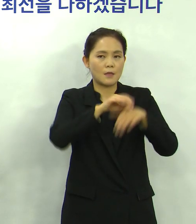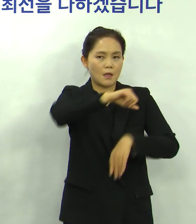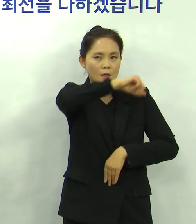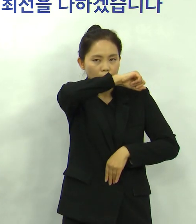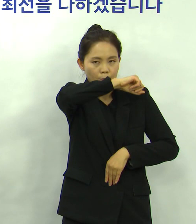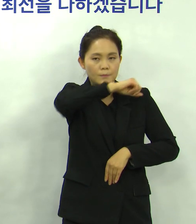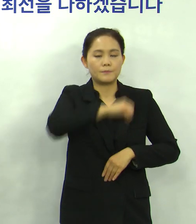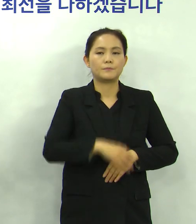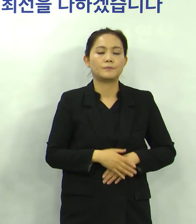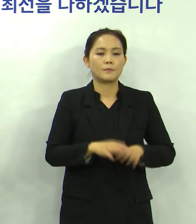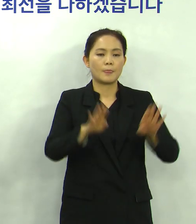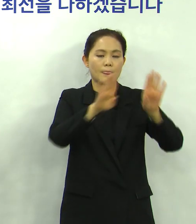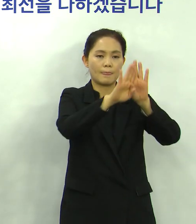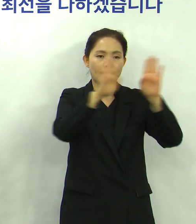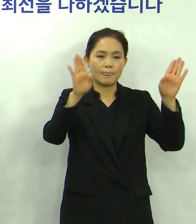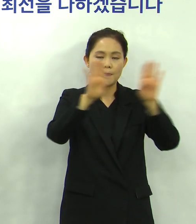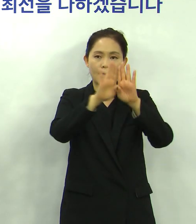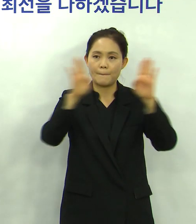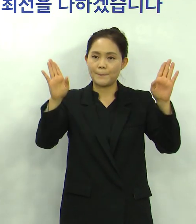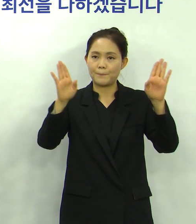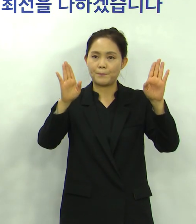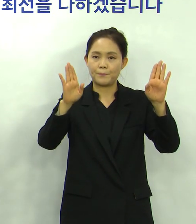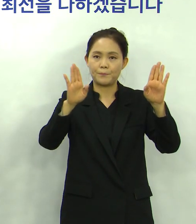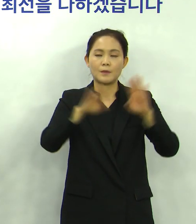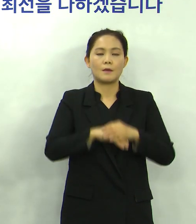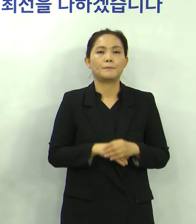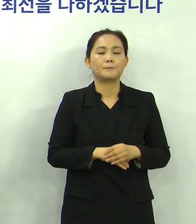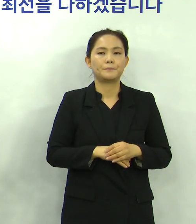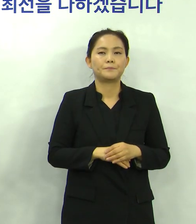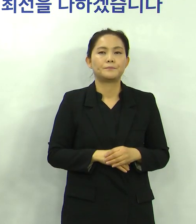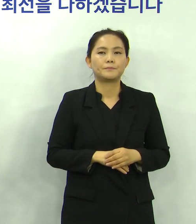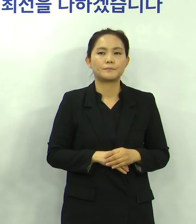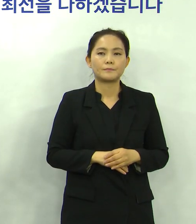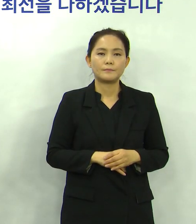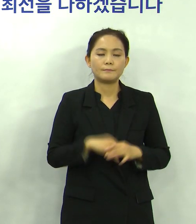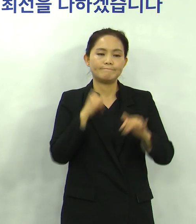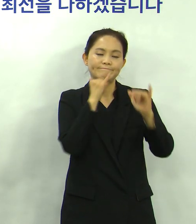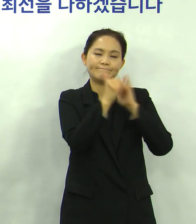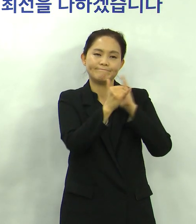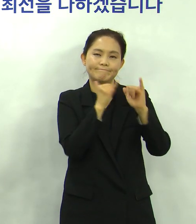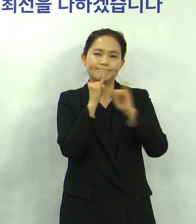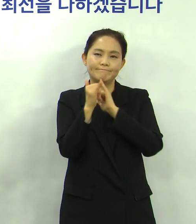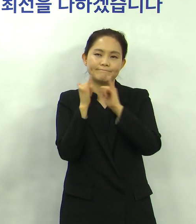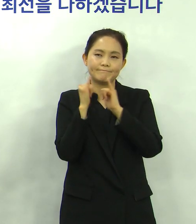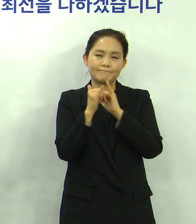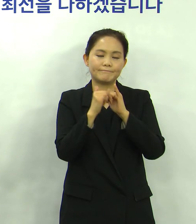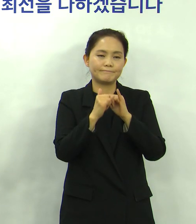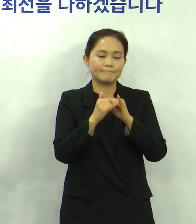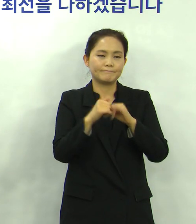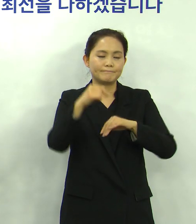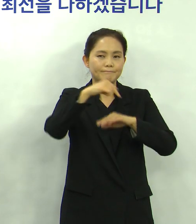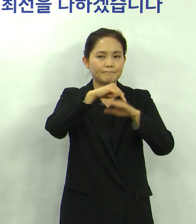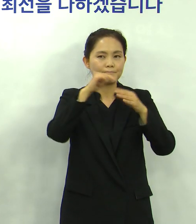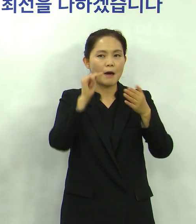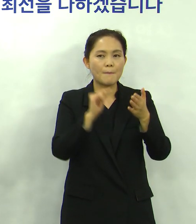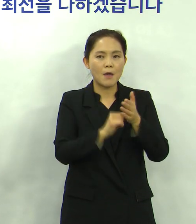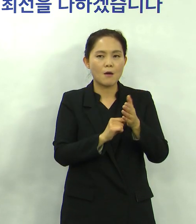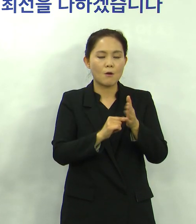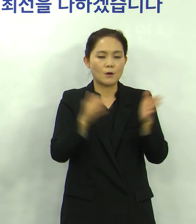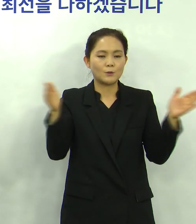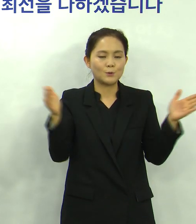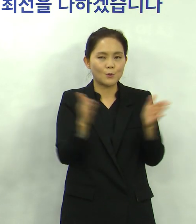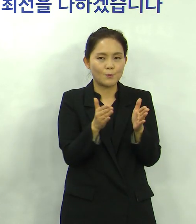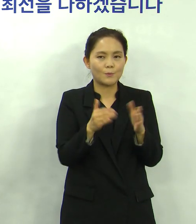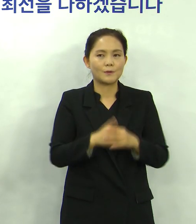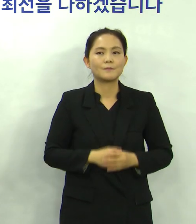가리며 실내 공간은 매일 두 번 이상 환기하고 전화나 SNS로 자주 연락해 마음의